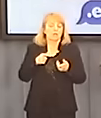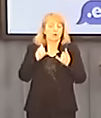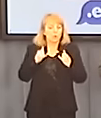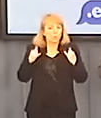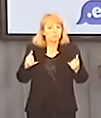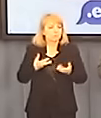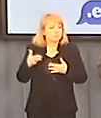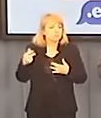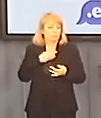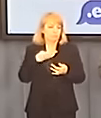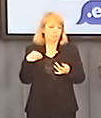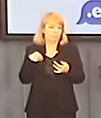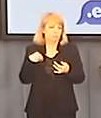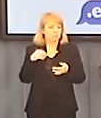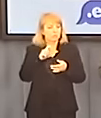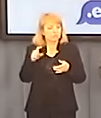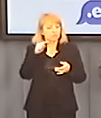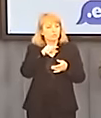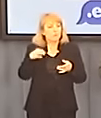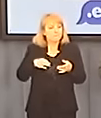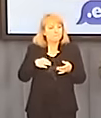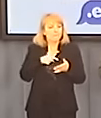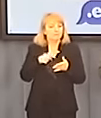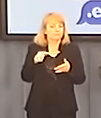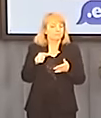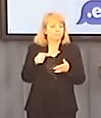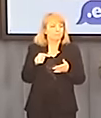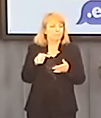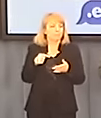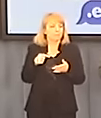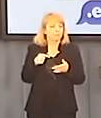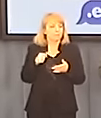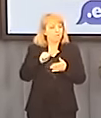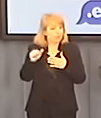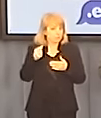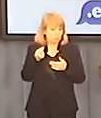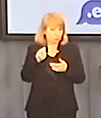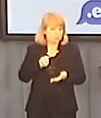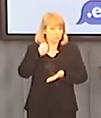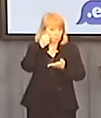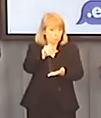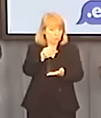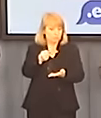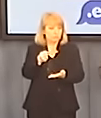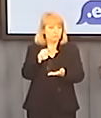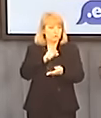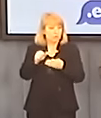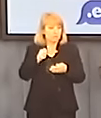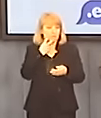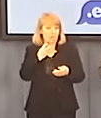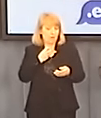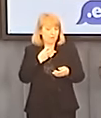ale to z tego zrozumiałem, że pan chyba właściwie stał się być może sponsorem, na przykład odbiorcy pana energii